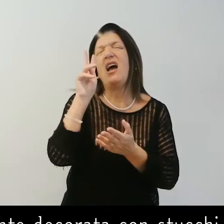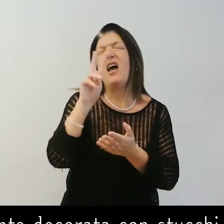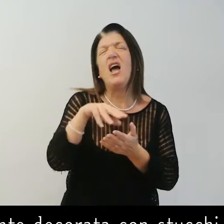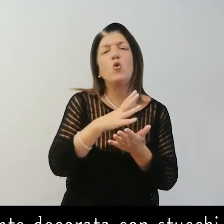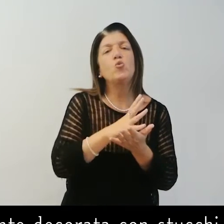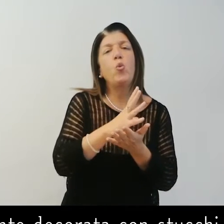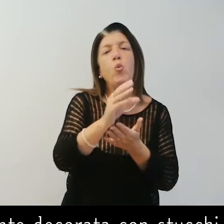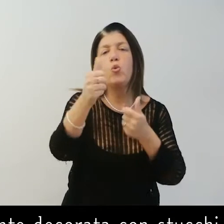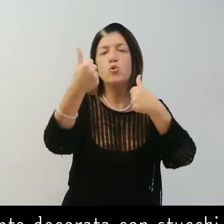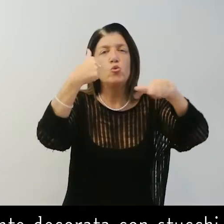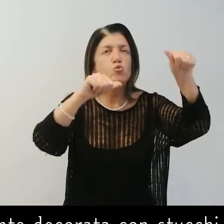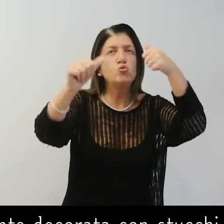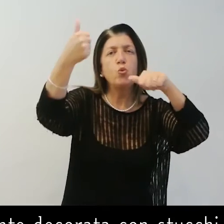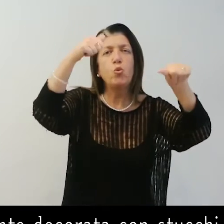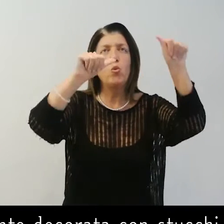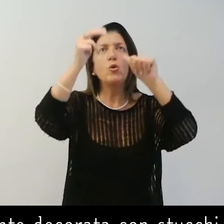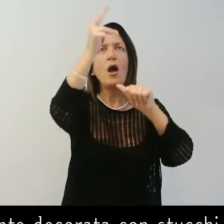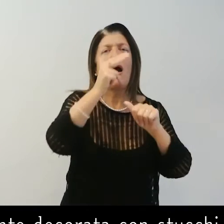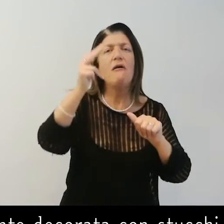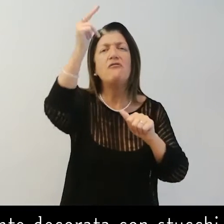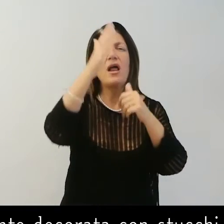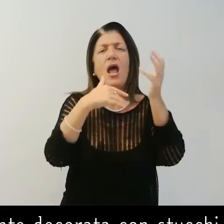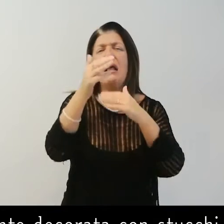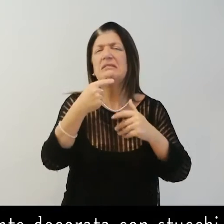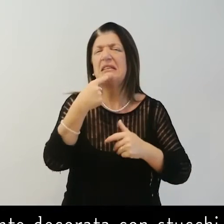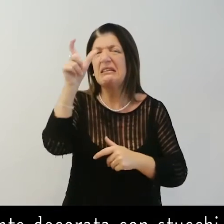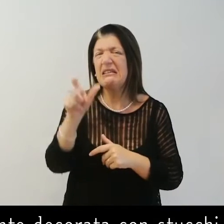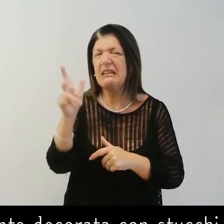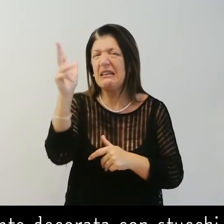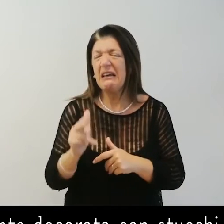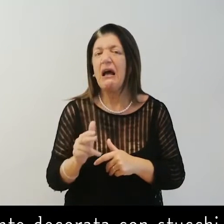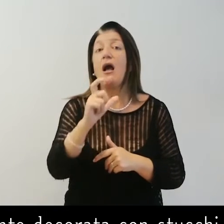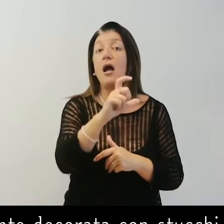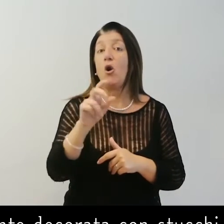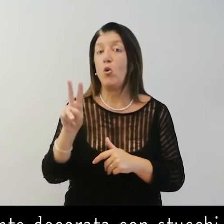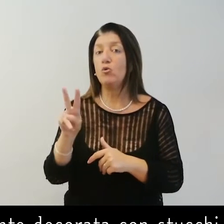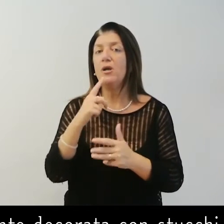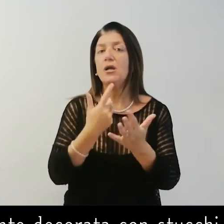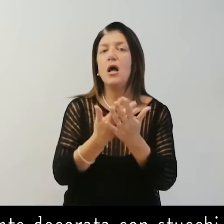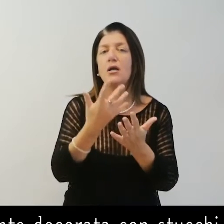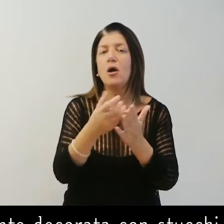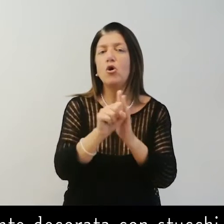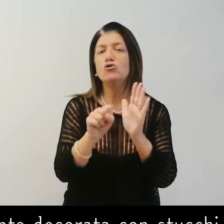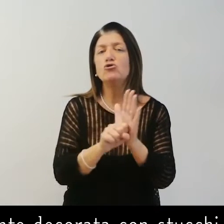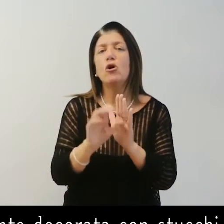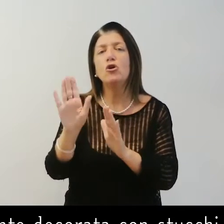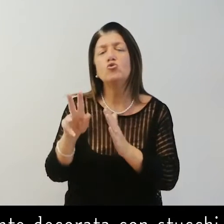Essa è interamente decorata con stucchi e affreschi di Carlo Urbino raffiguranti episodi della